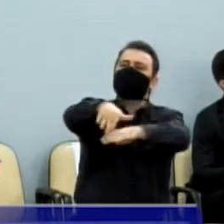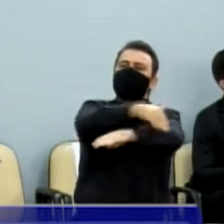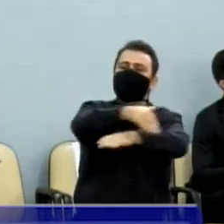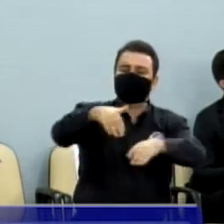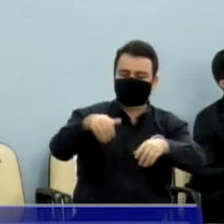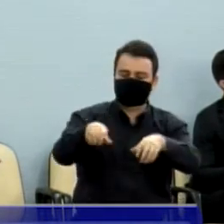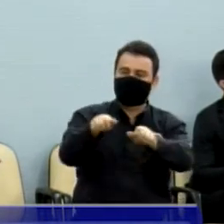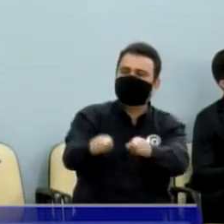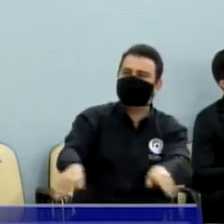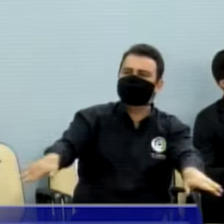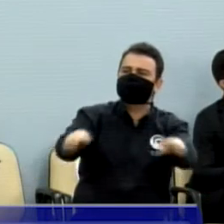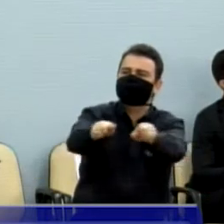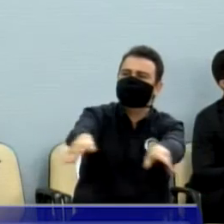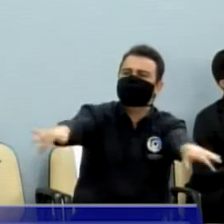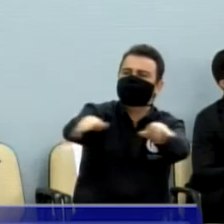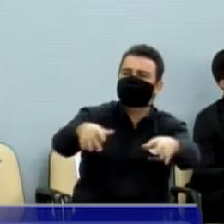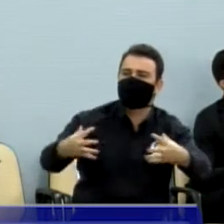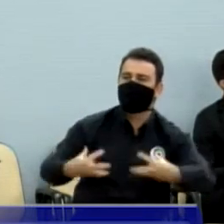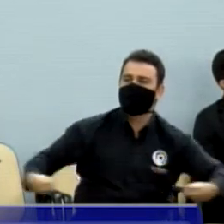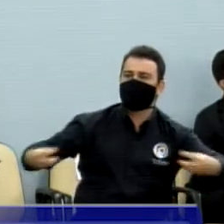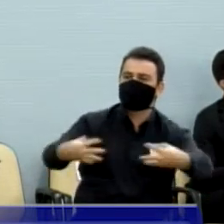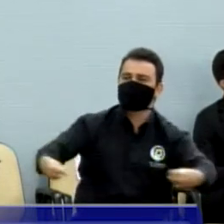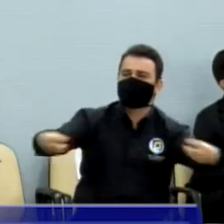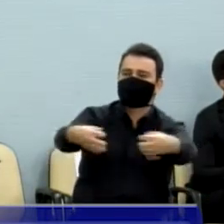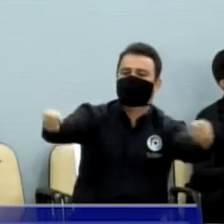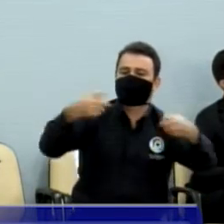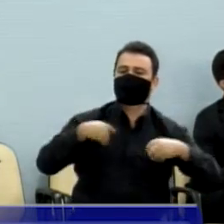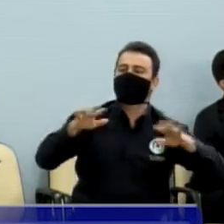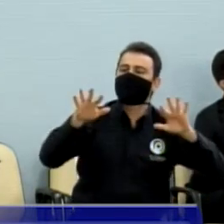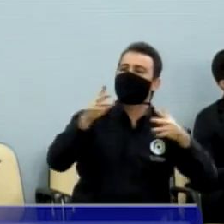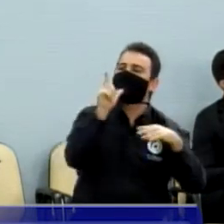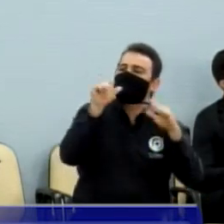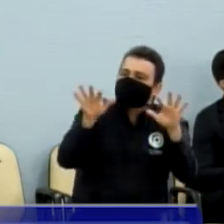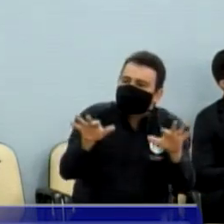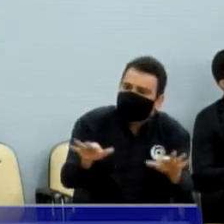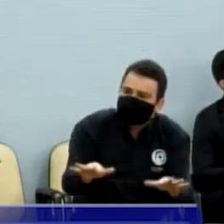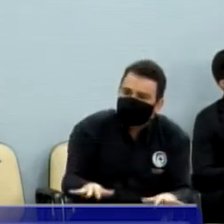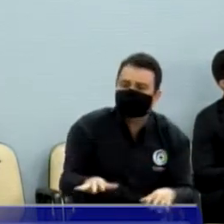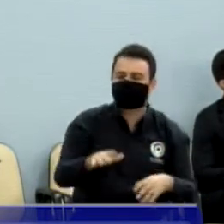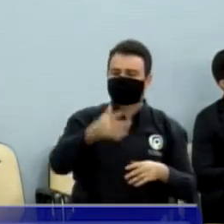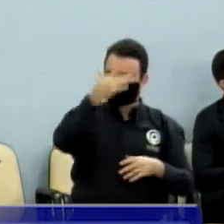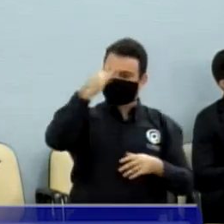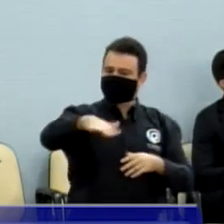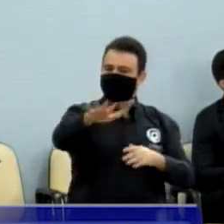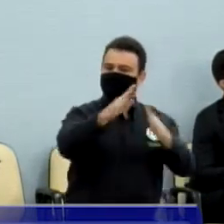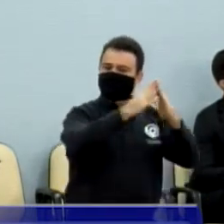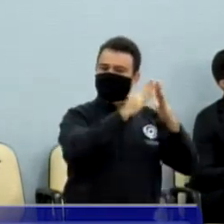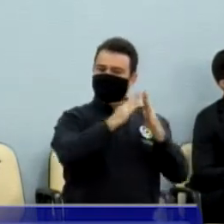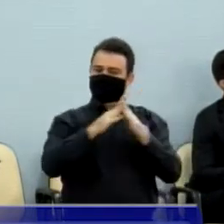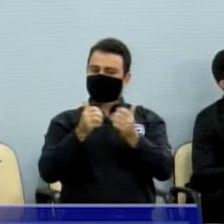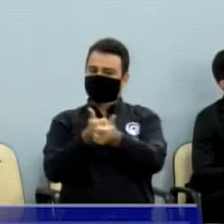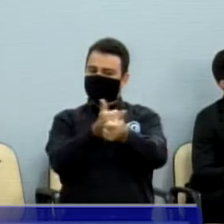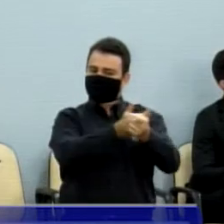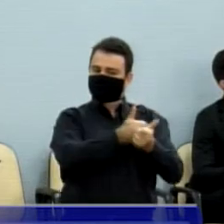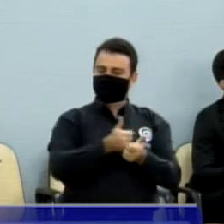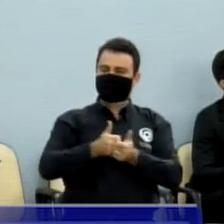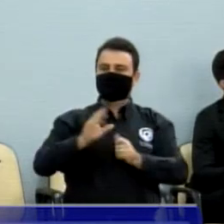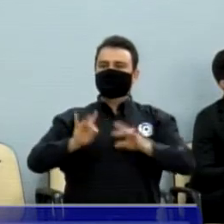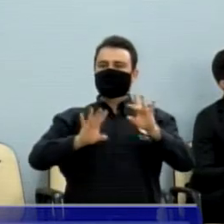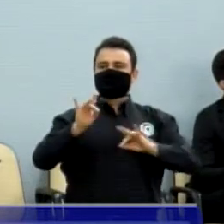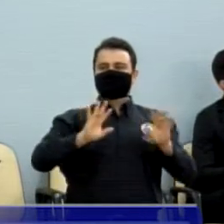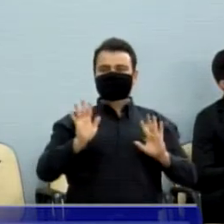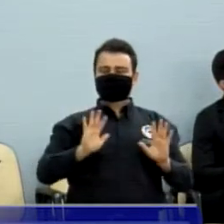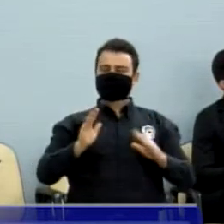ruas do bairro para trazer a dignidade que é a obrigação do poder público em fazer. Eu gostaria de pedir ao prefeito Edinho,